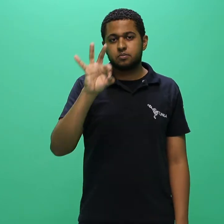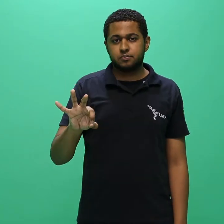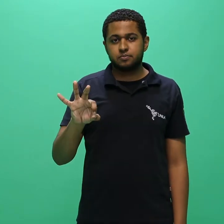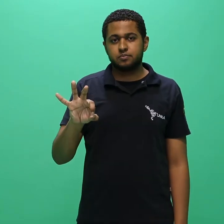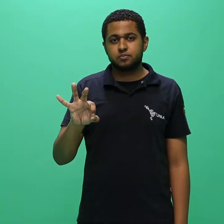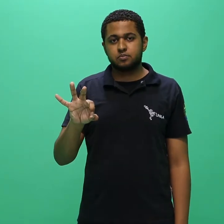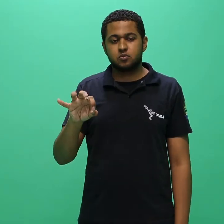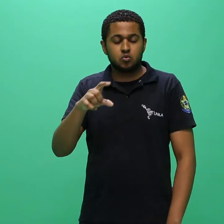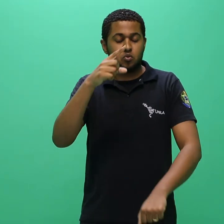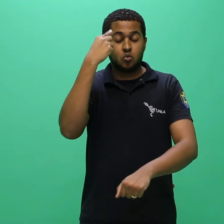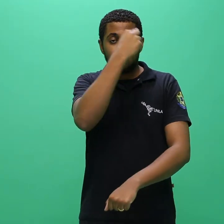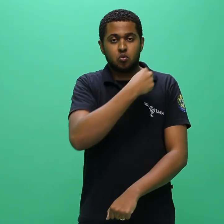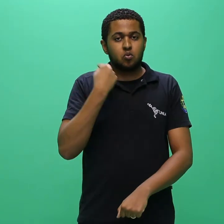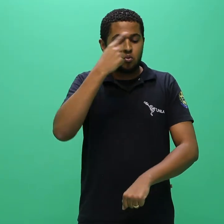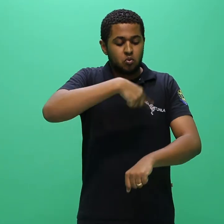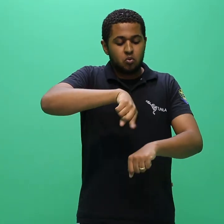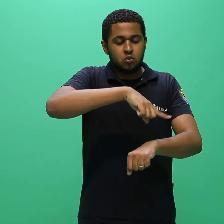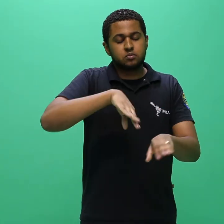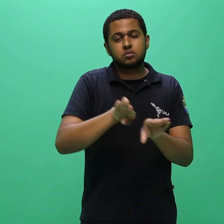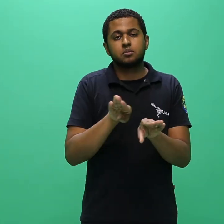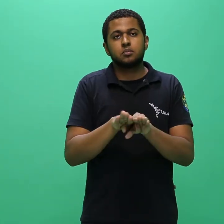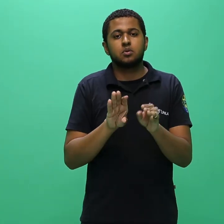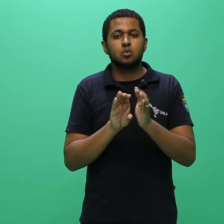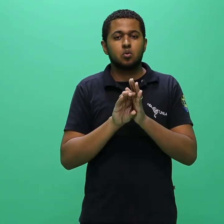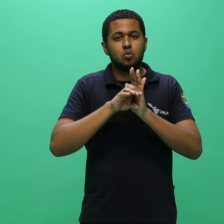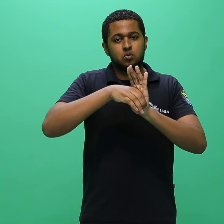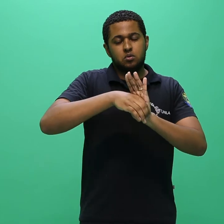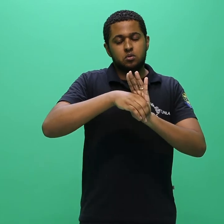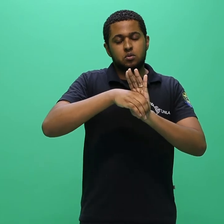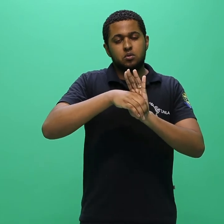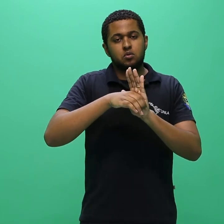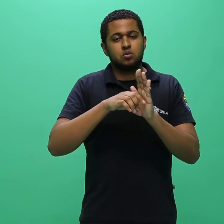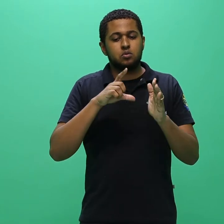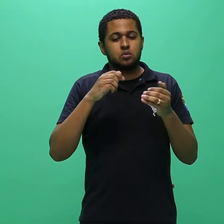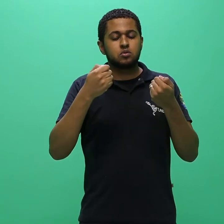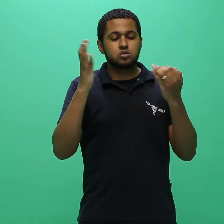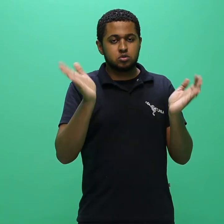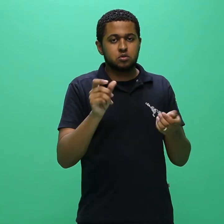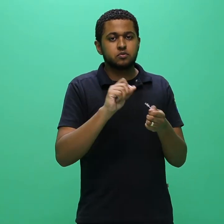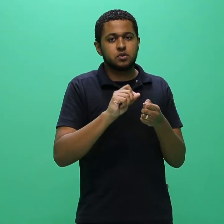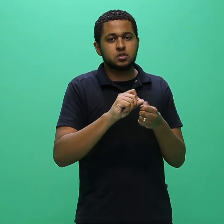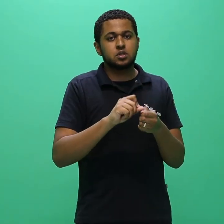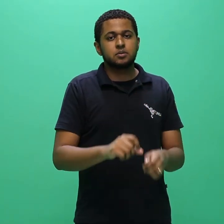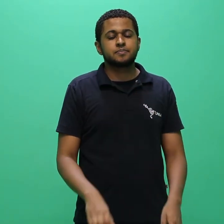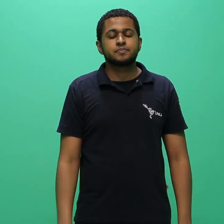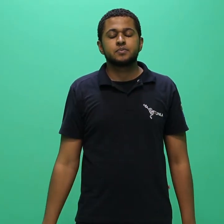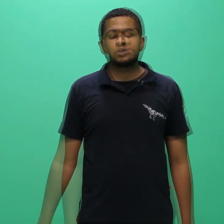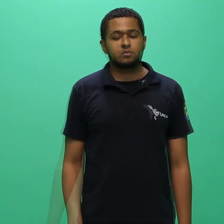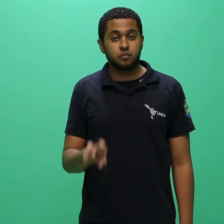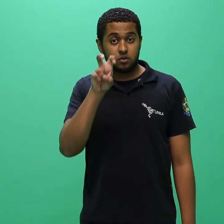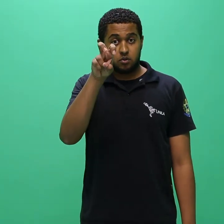ao menos 75% da carga horária e conteúdos cumpridos.